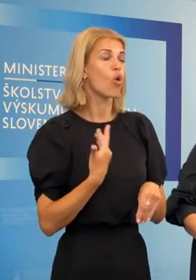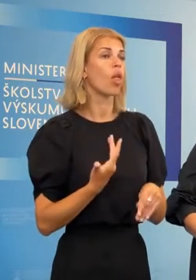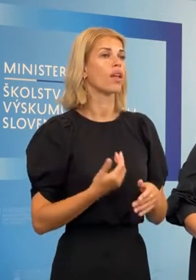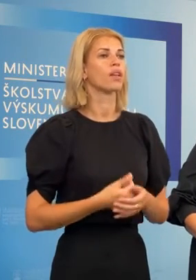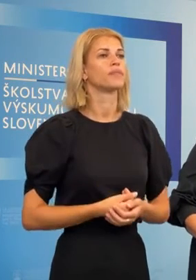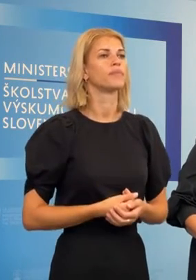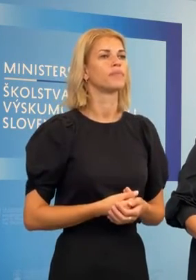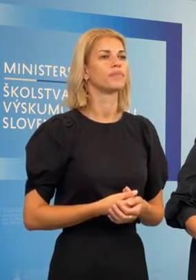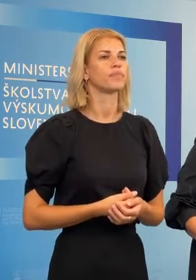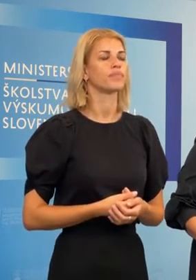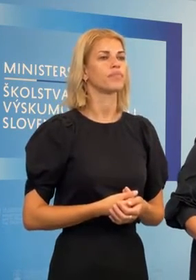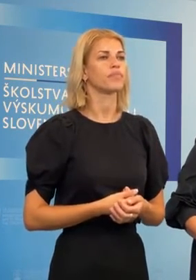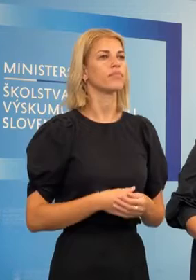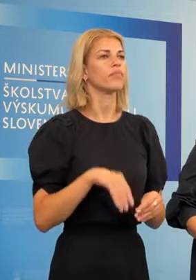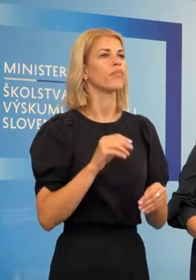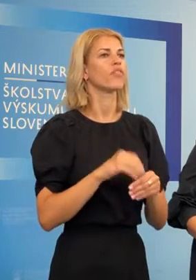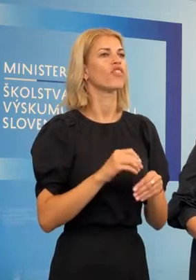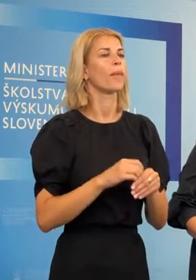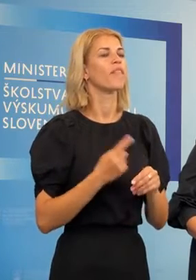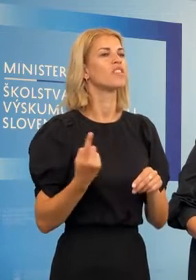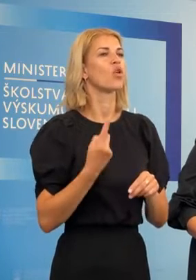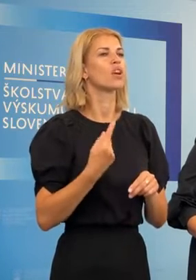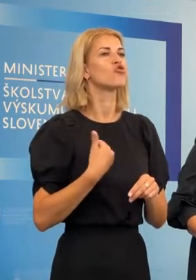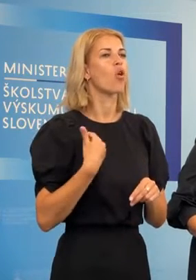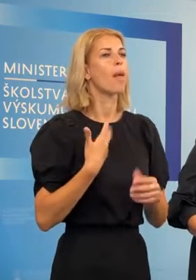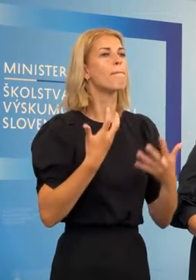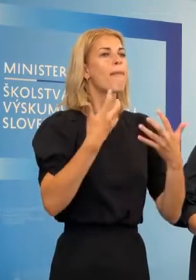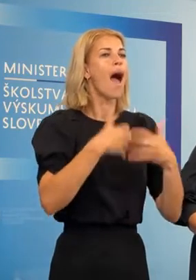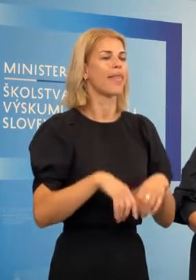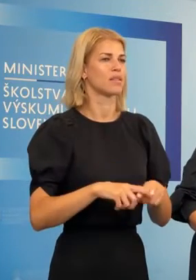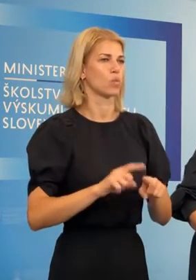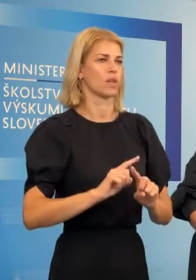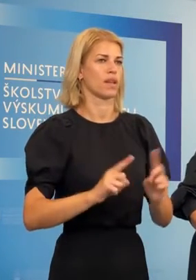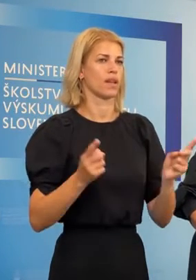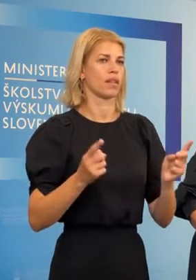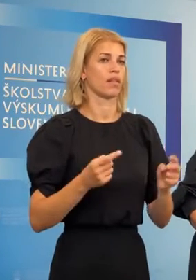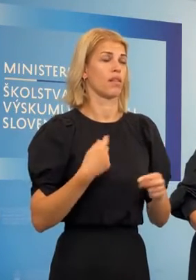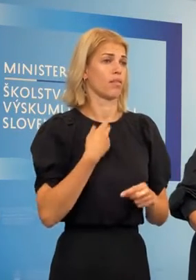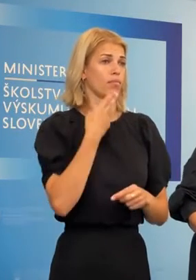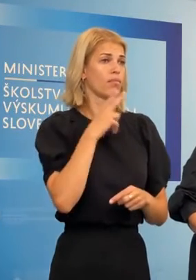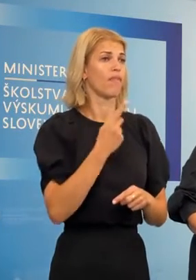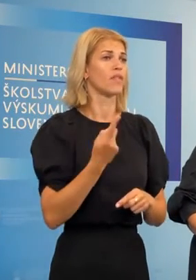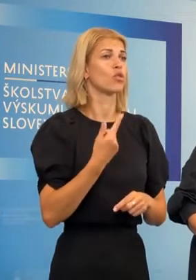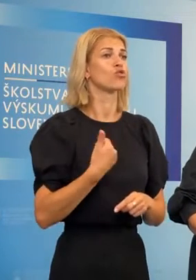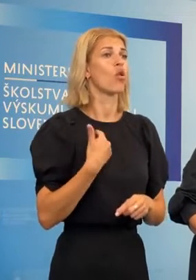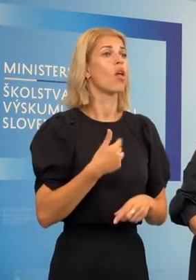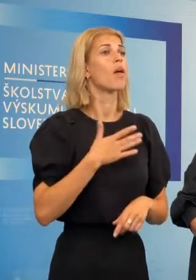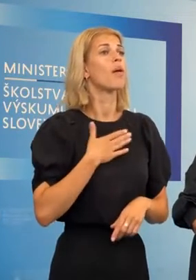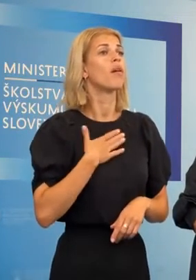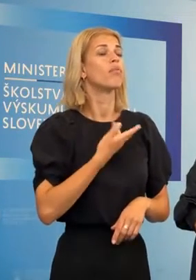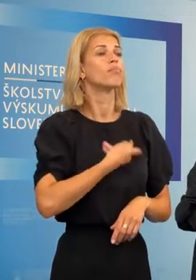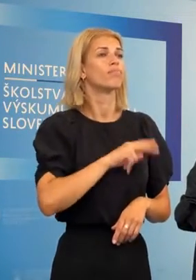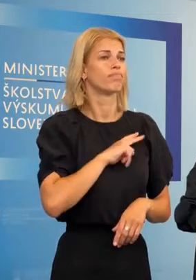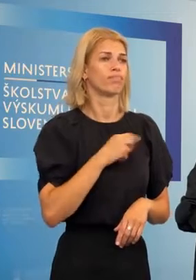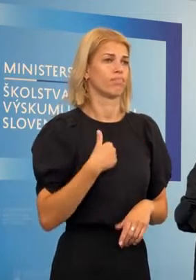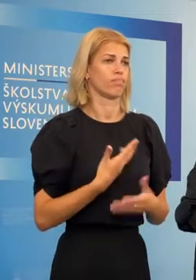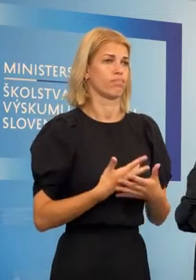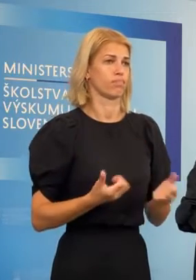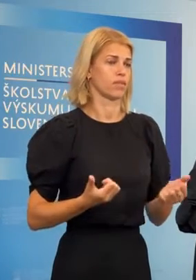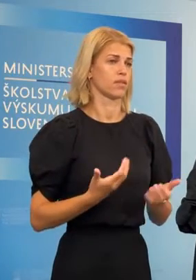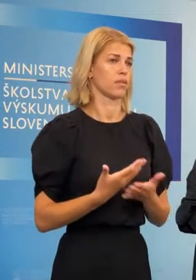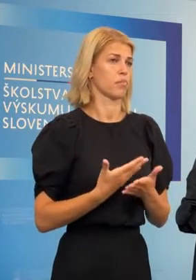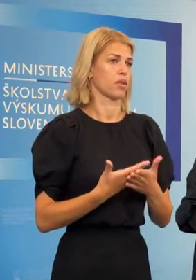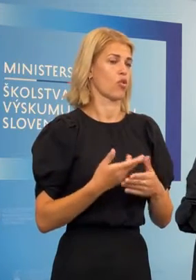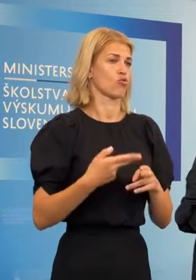Ďakujem. Pri tých vysokých školách je ten mechanizmus trošku iný a teraz vám úplne priznať, že vysoké školy vôbec nie sú moje gesty a na to tvojme pana